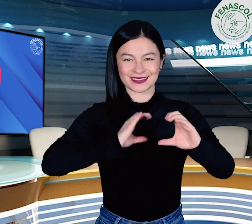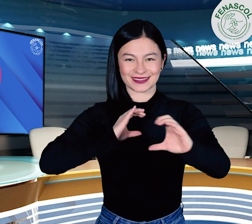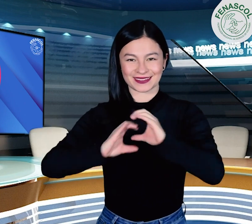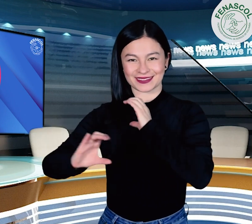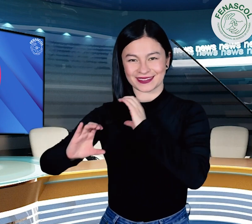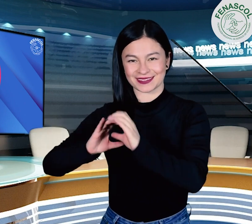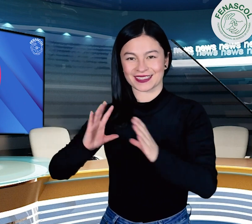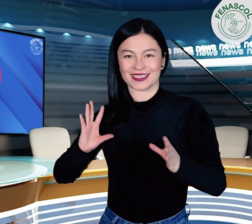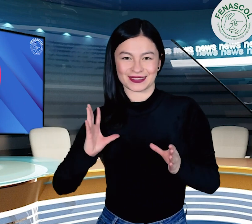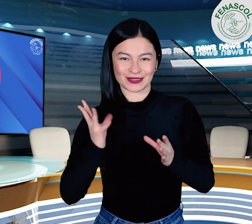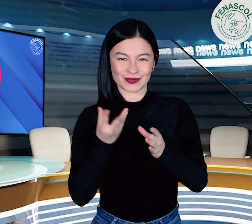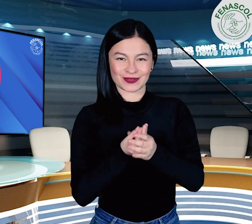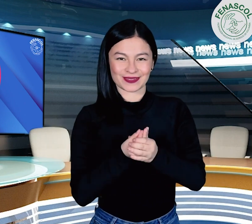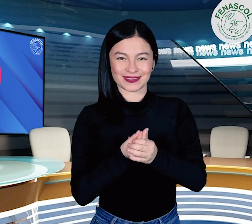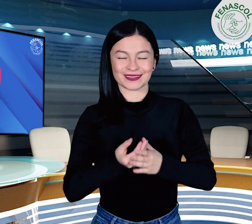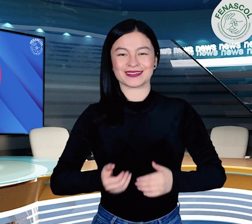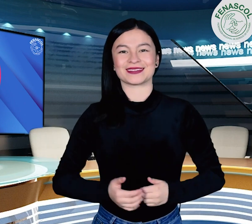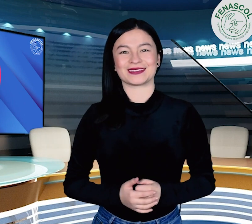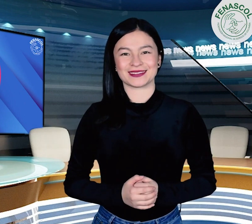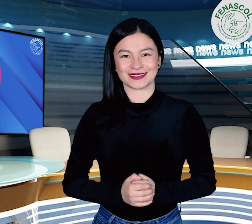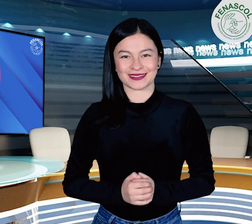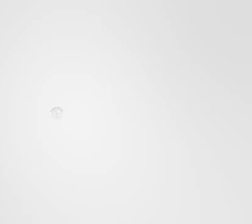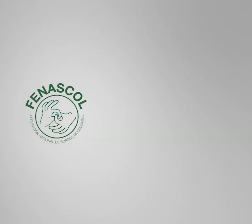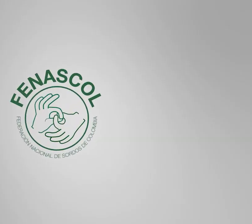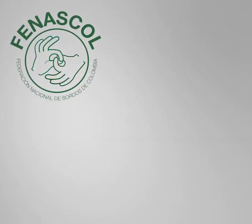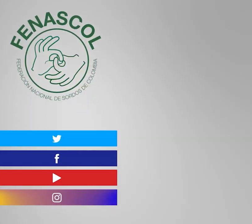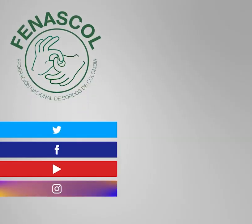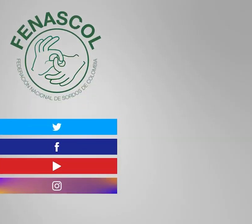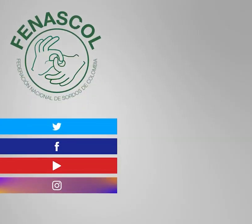comunicación e inclusión. ¡Gracias por video!